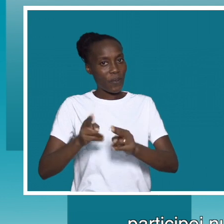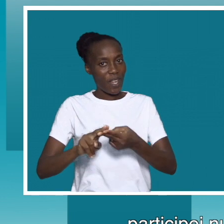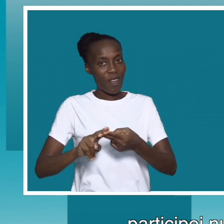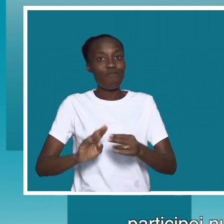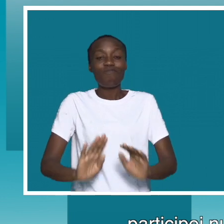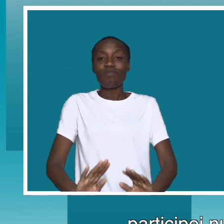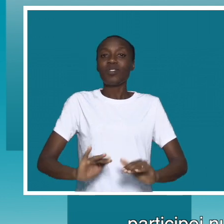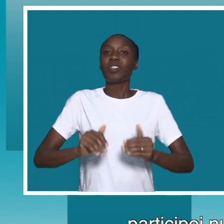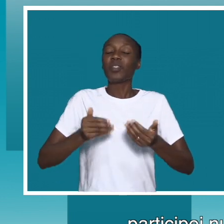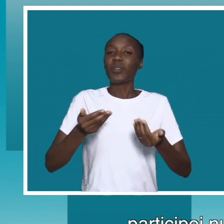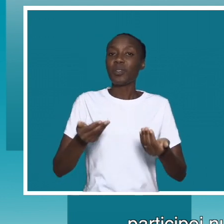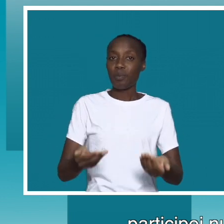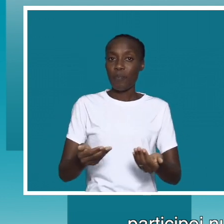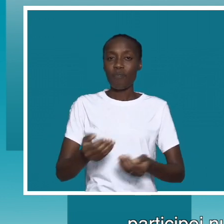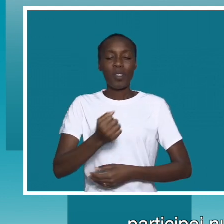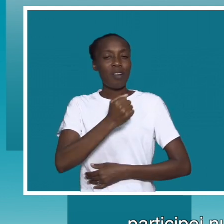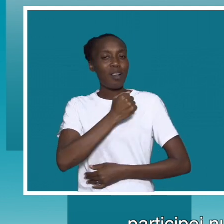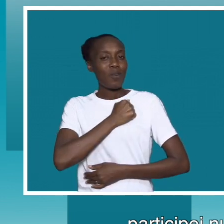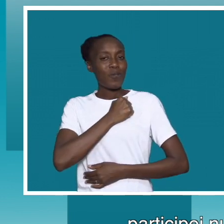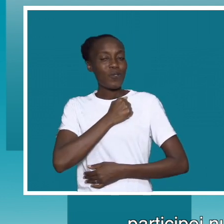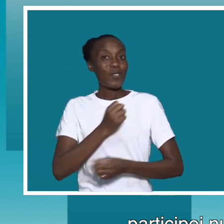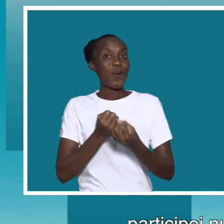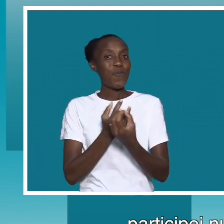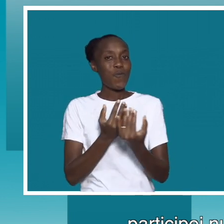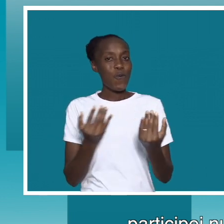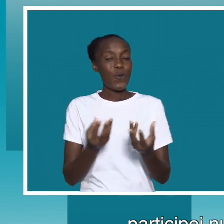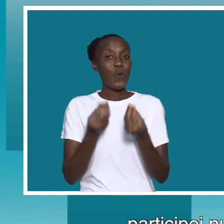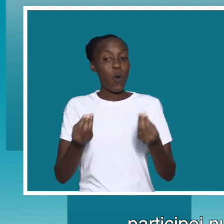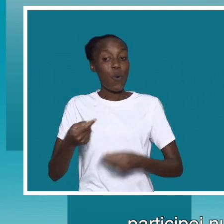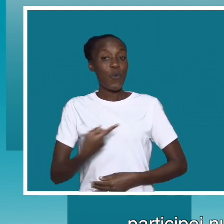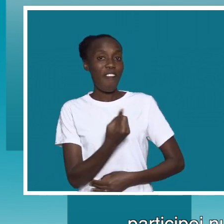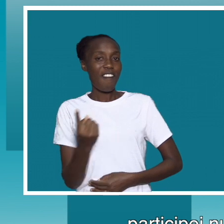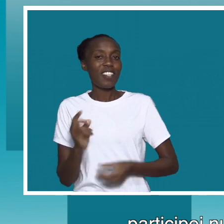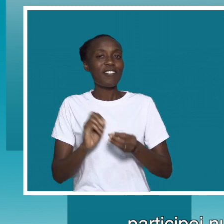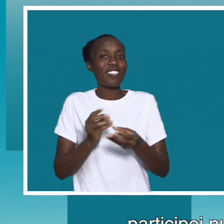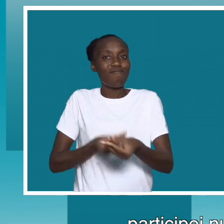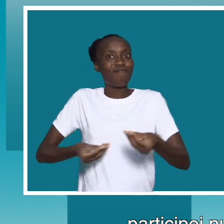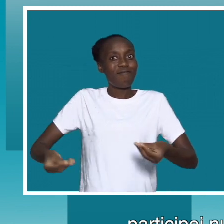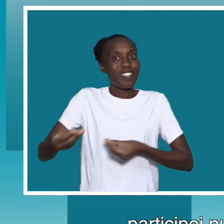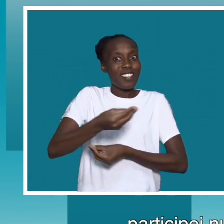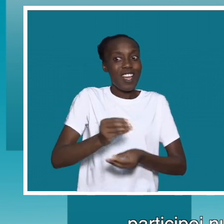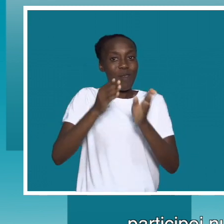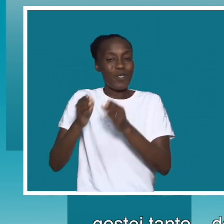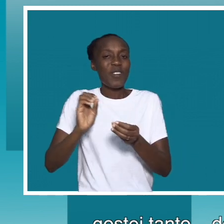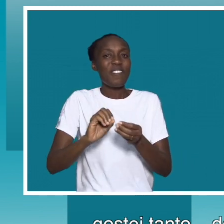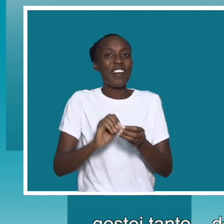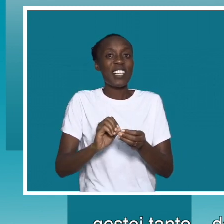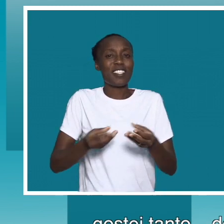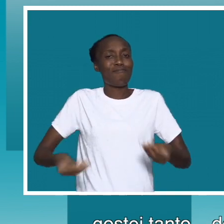e gostei muito da forma de interação da forma que os ativistas interagem e